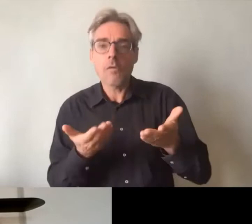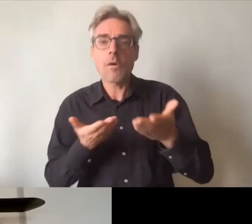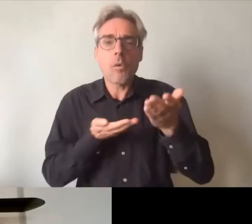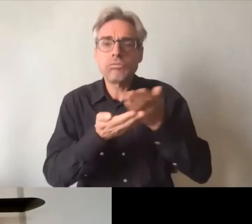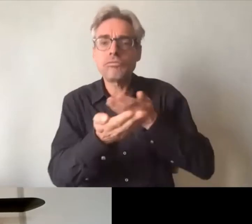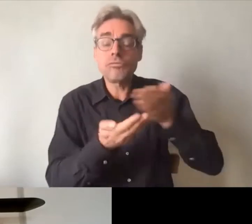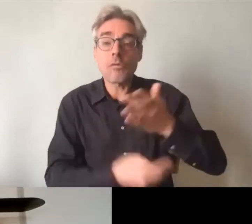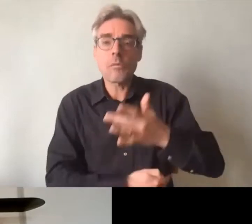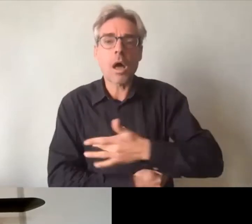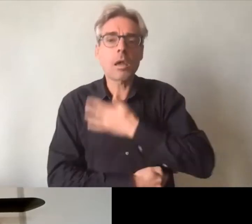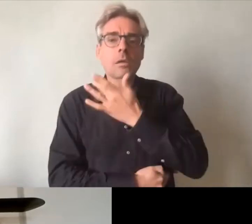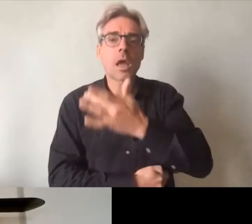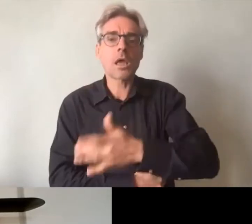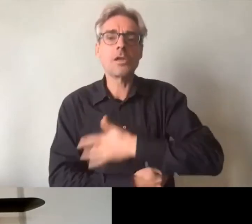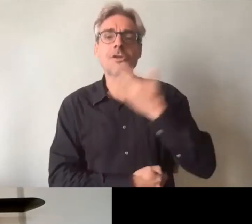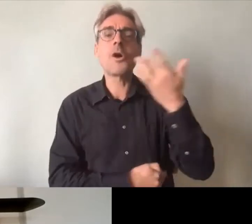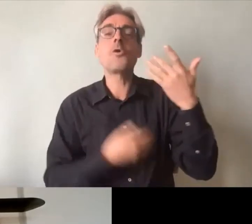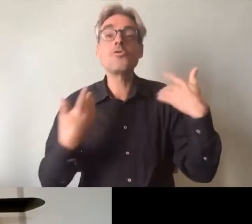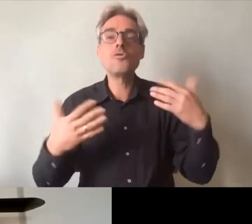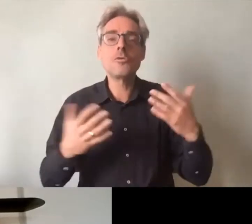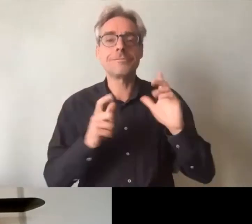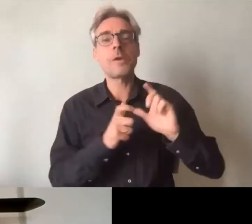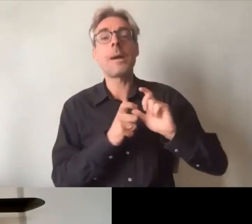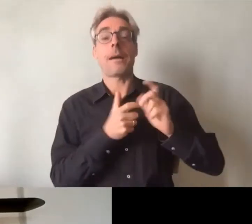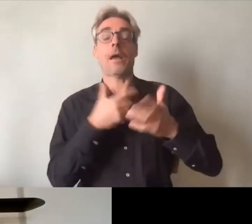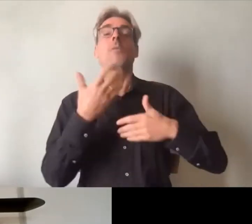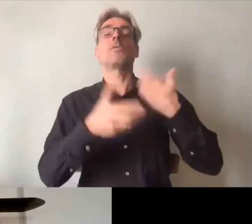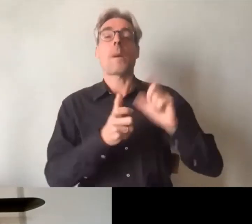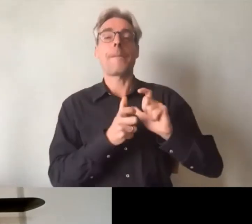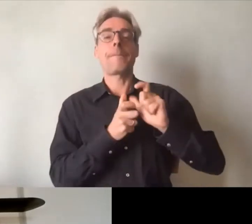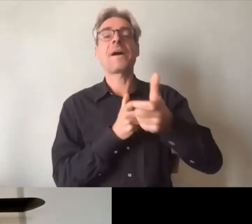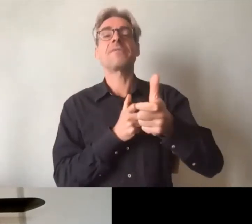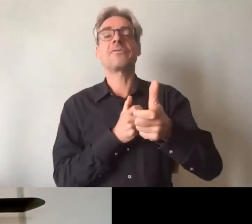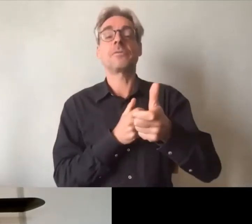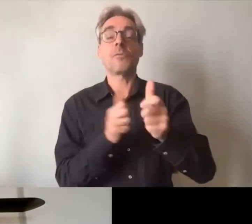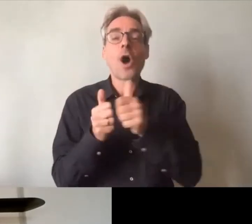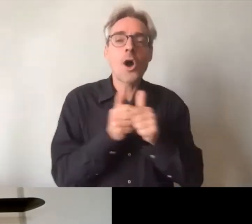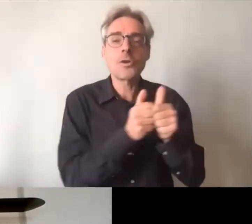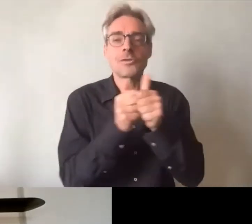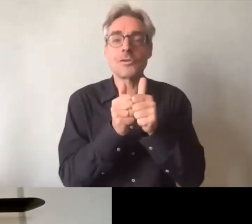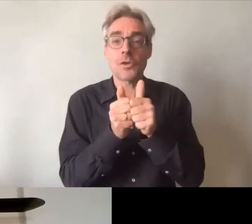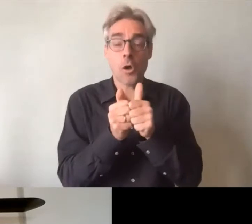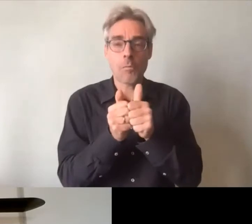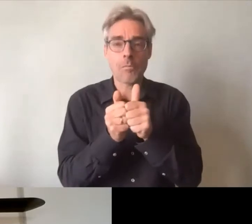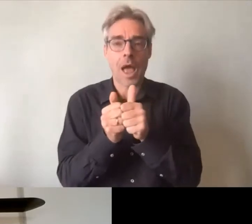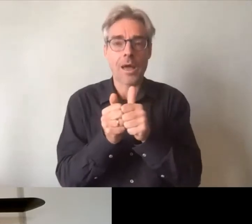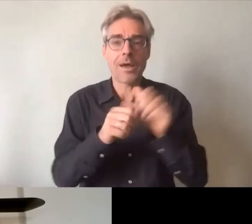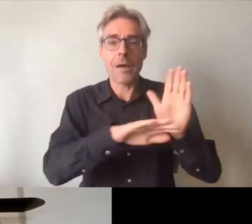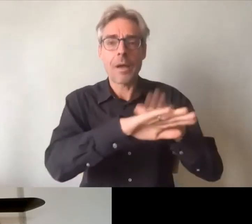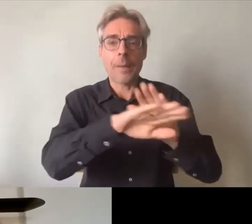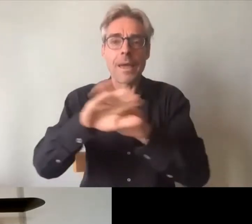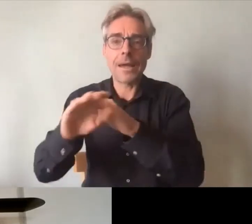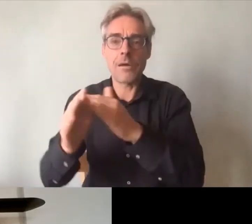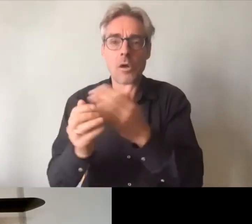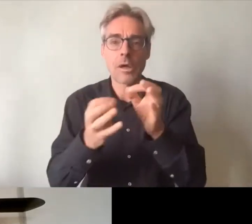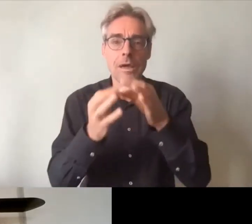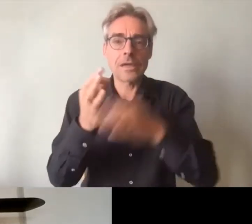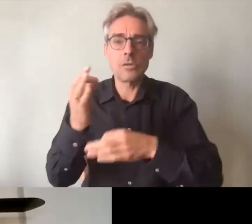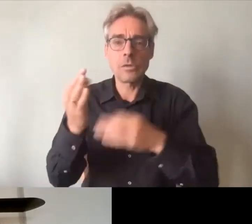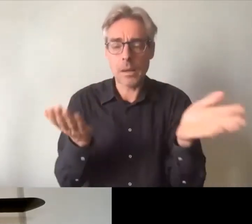après elle va elle va se poursuivre quand on va ensemble suivre les résultats de la recherche avec